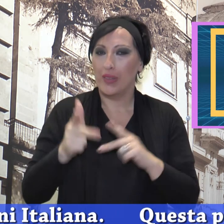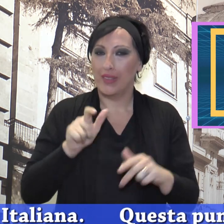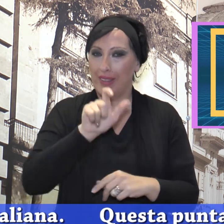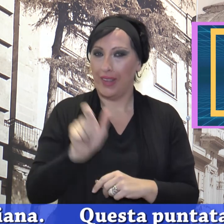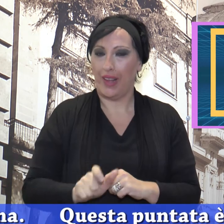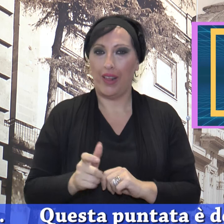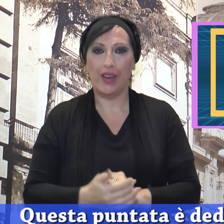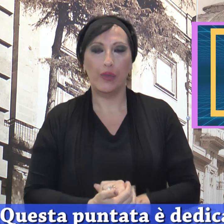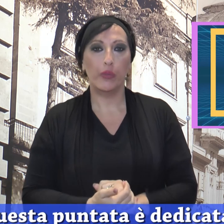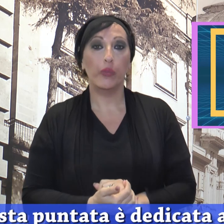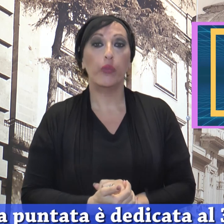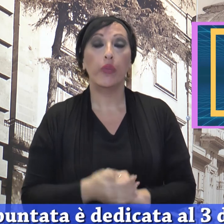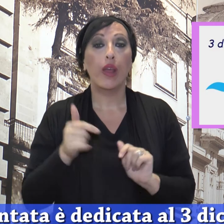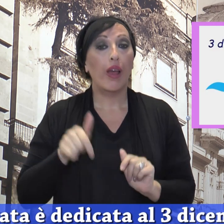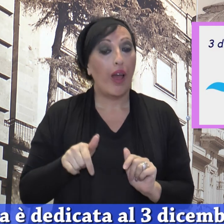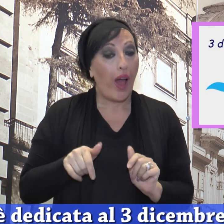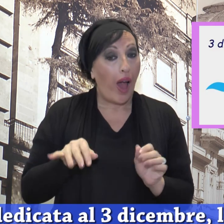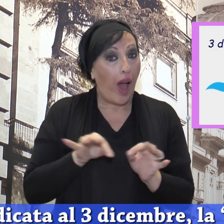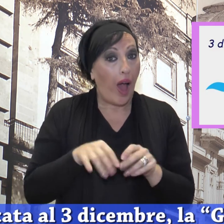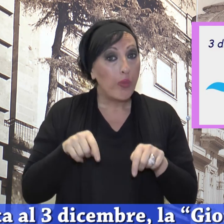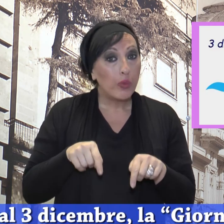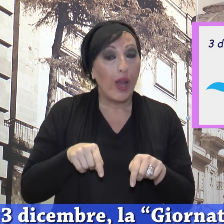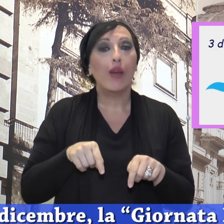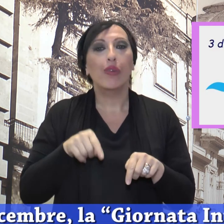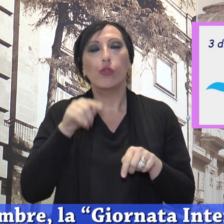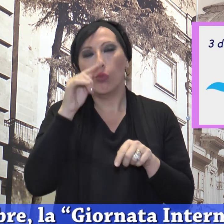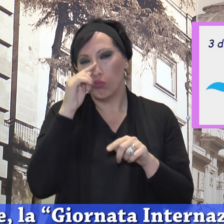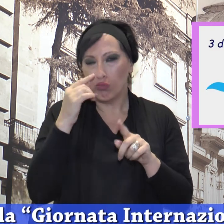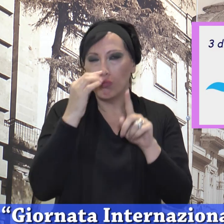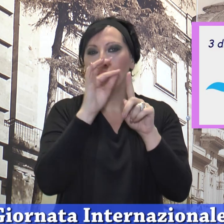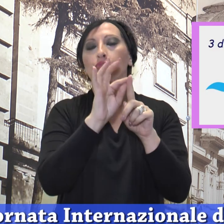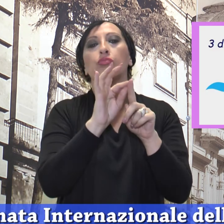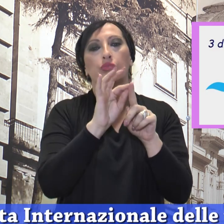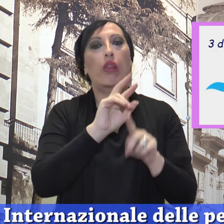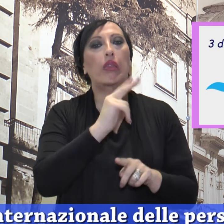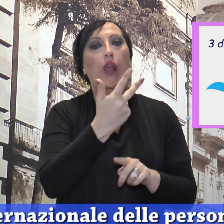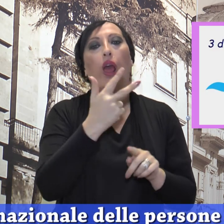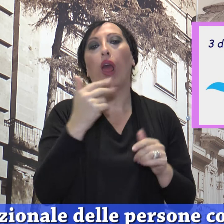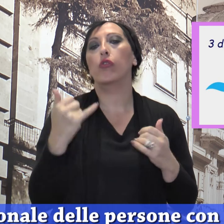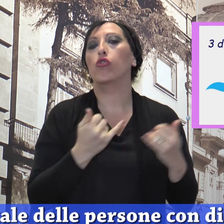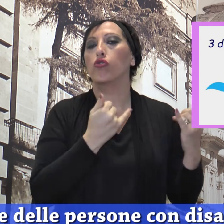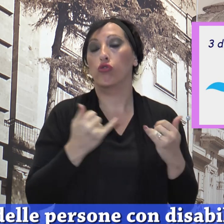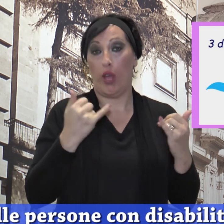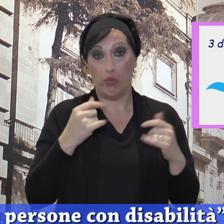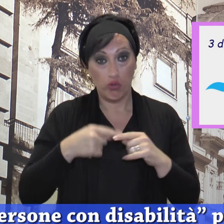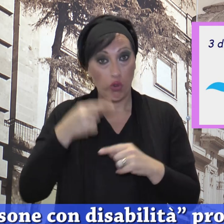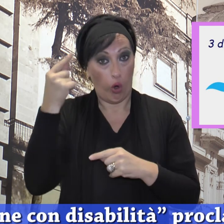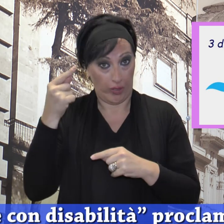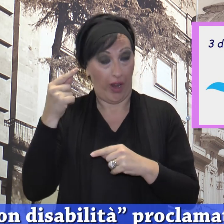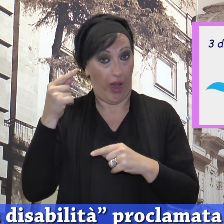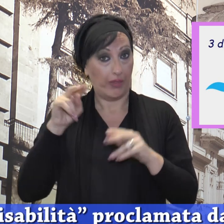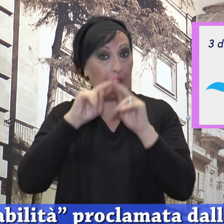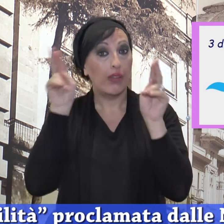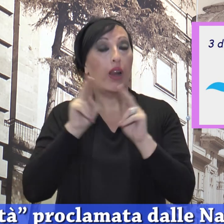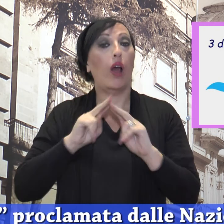italiana. Questa puntata è dedicata al 3 dicembre, la giornata internazionale delle